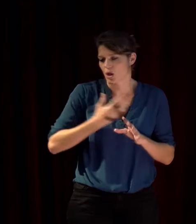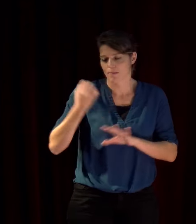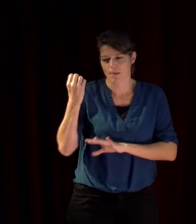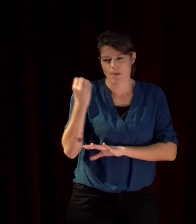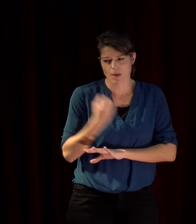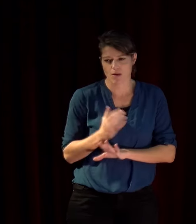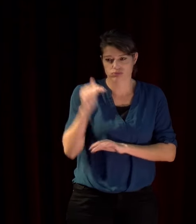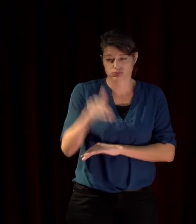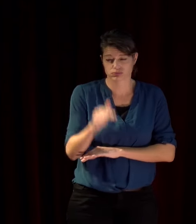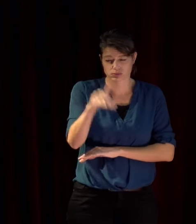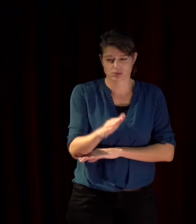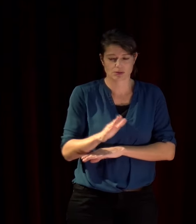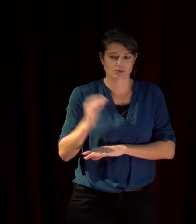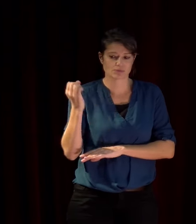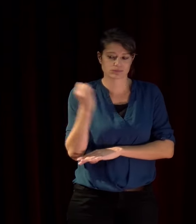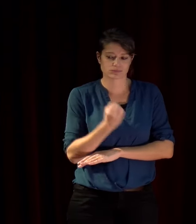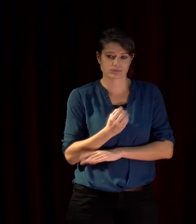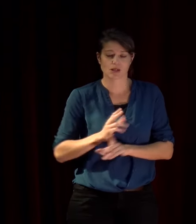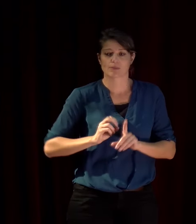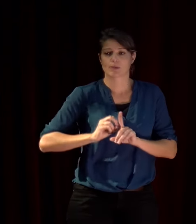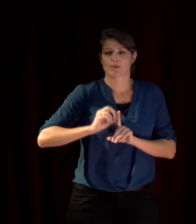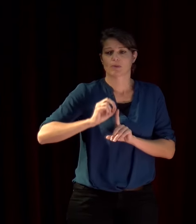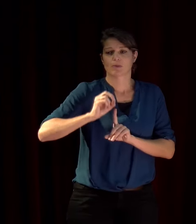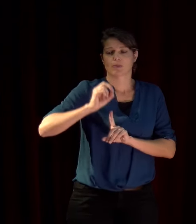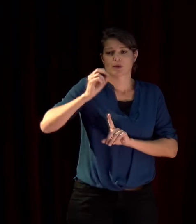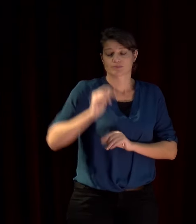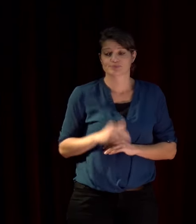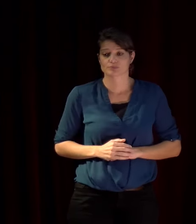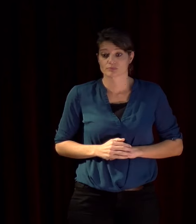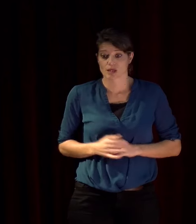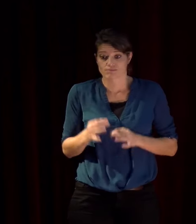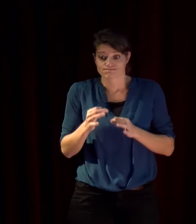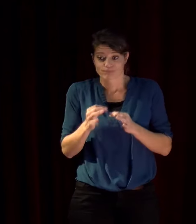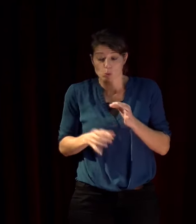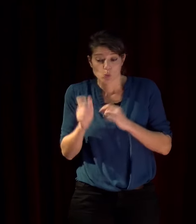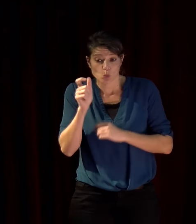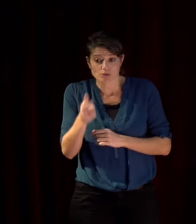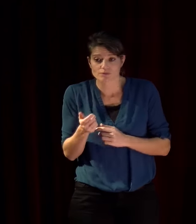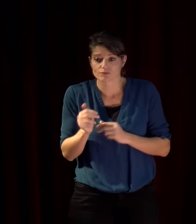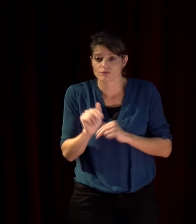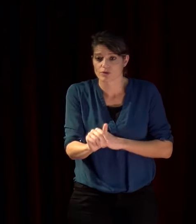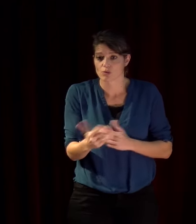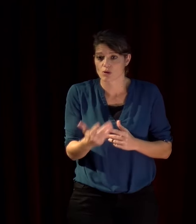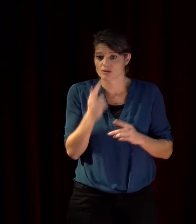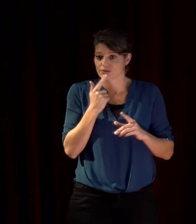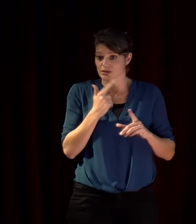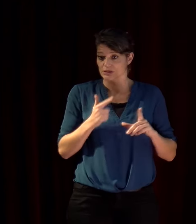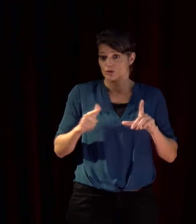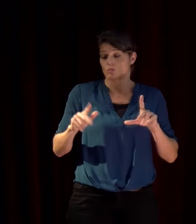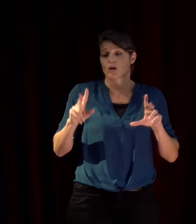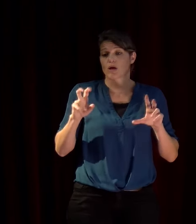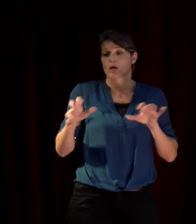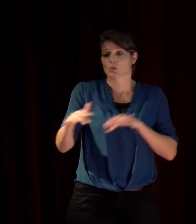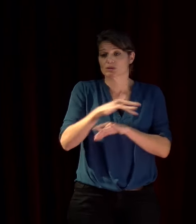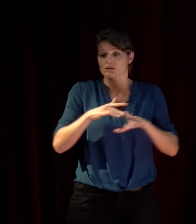des températures qui ont des conséquences parce qu'il s'agit de la dégradation des écosystèmes